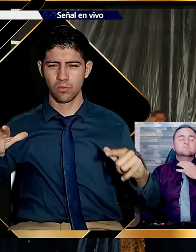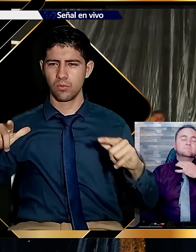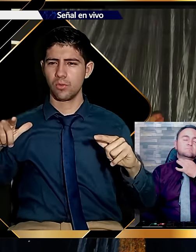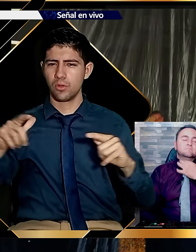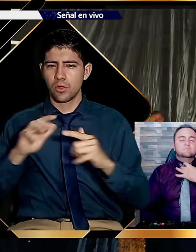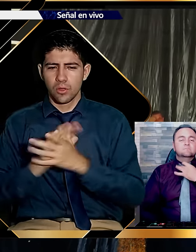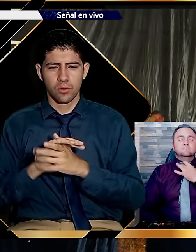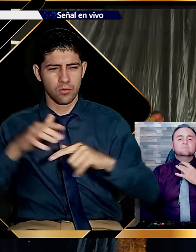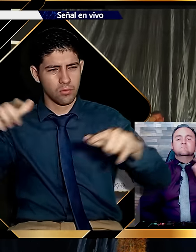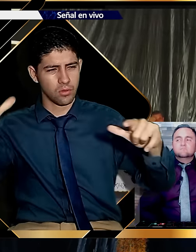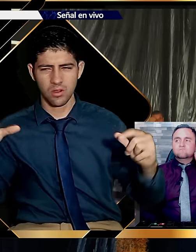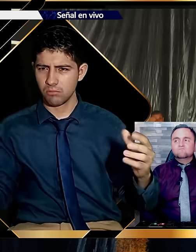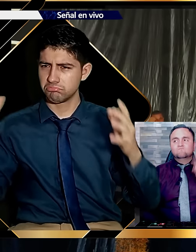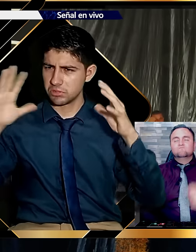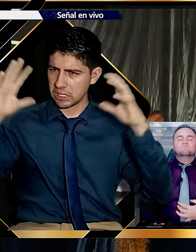soñé que estaba en un coliseo.